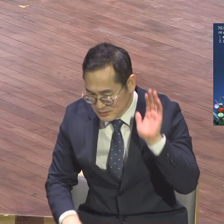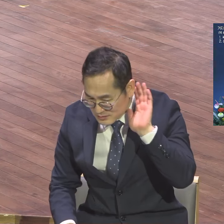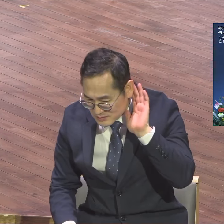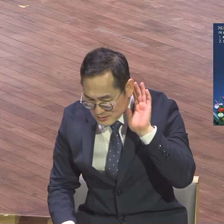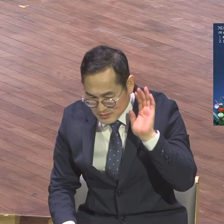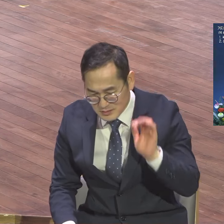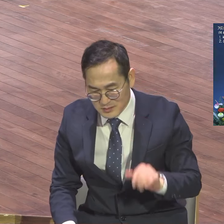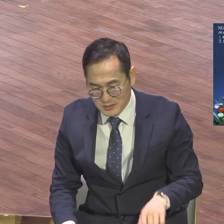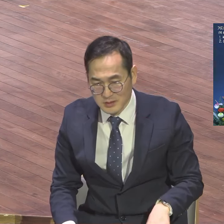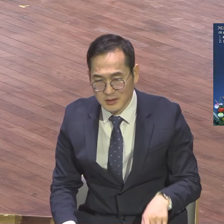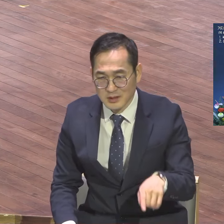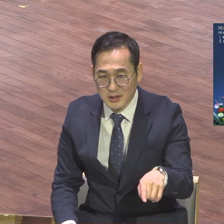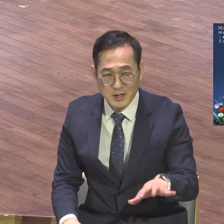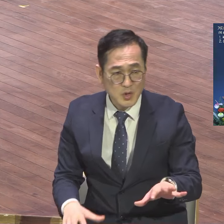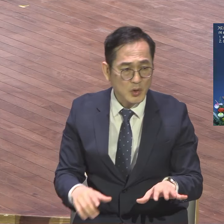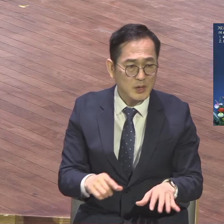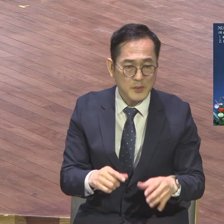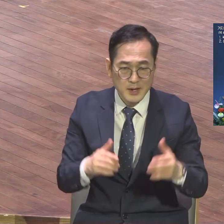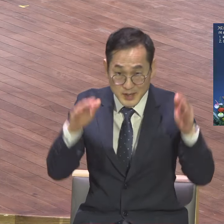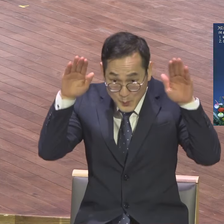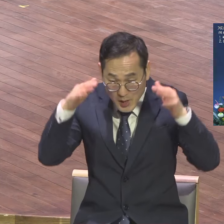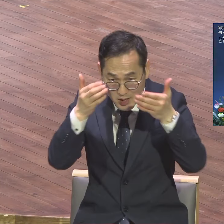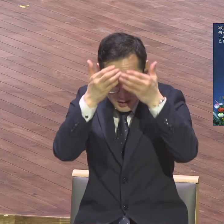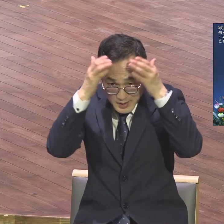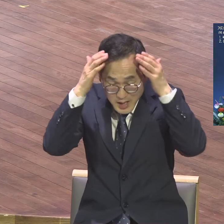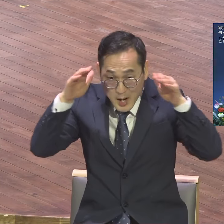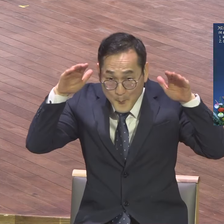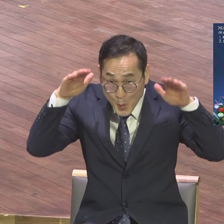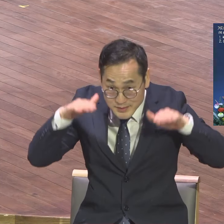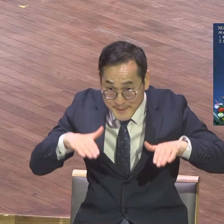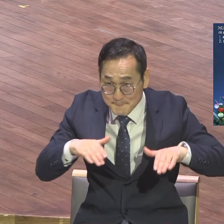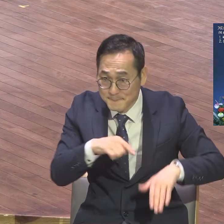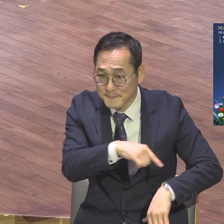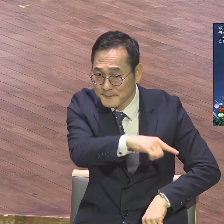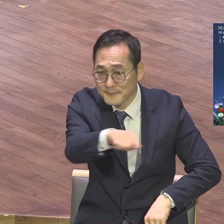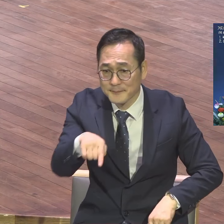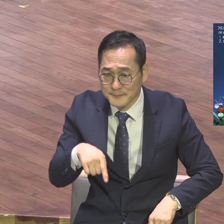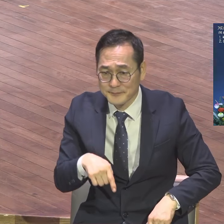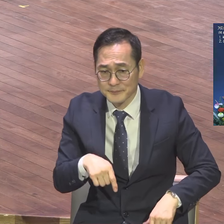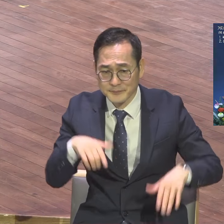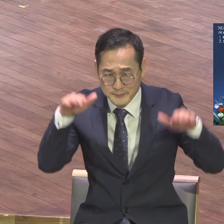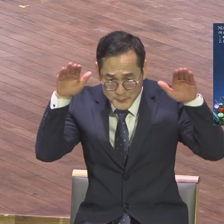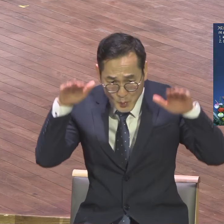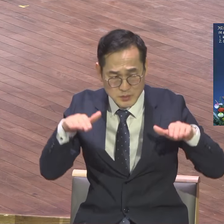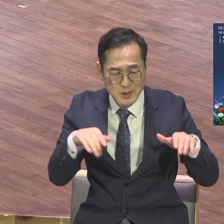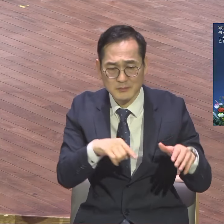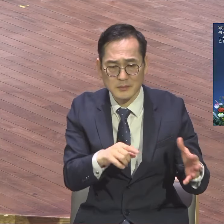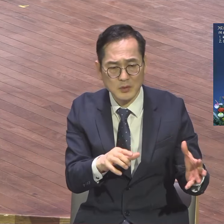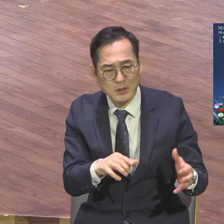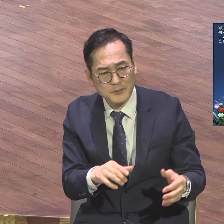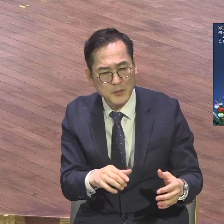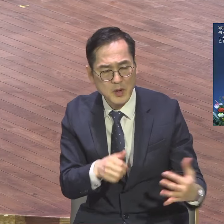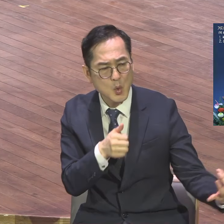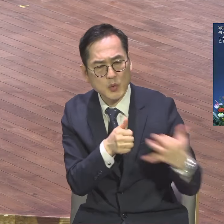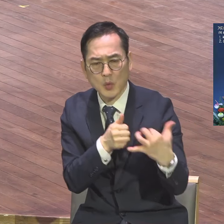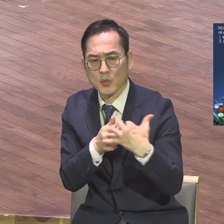위험하지 않더래요 생각보다 그렇게 위험하지 모슬림 국가한테 그렇게 위험하지 않다는 얘기인데 그건 무슨 말입니까